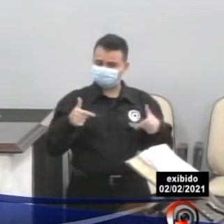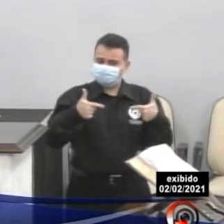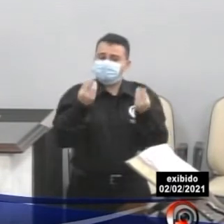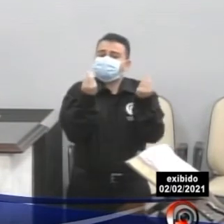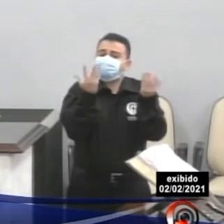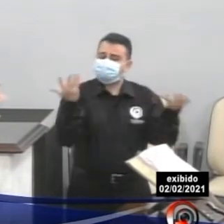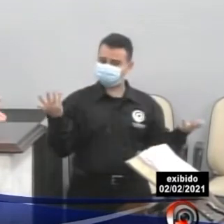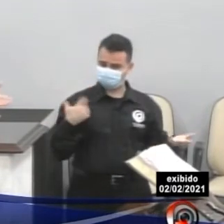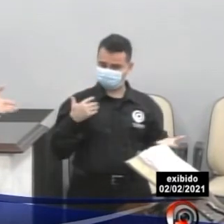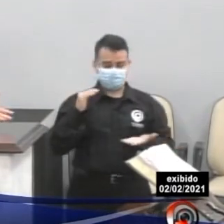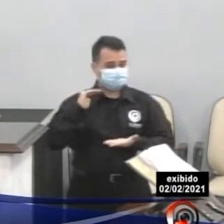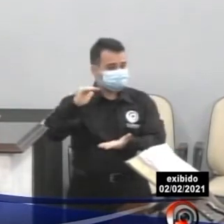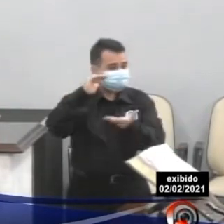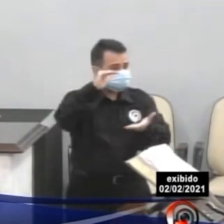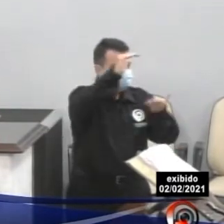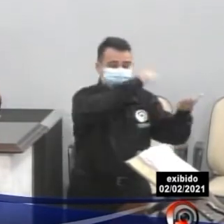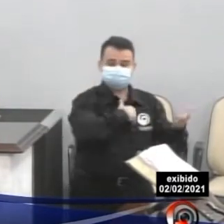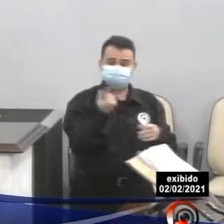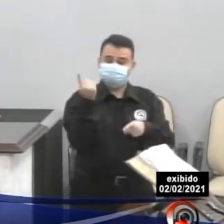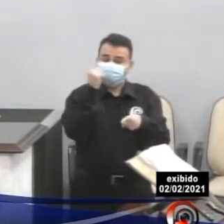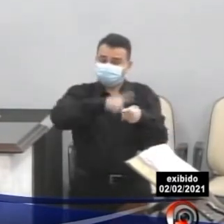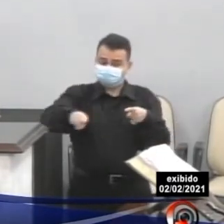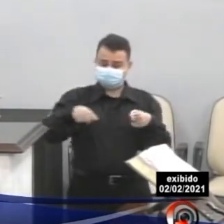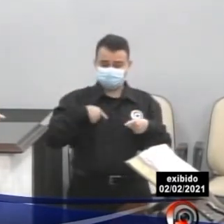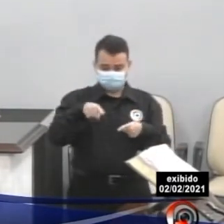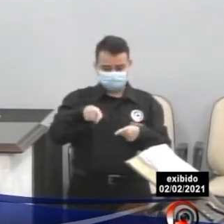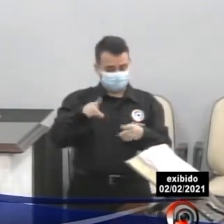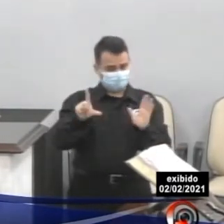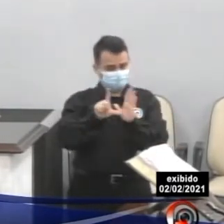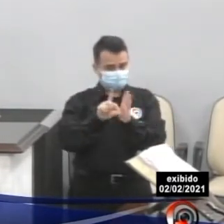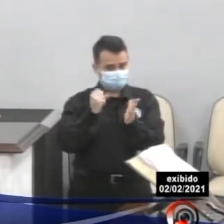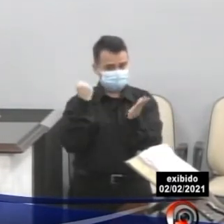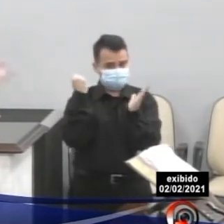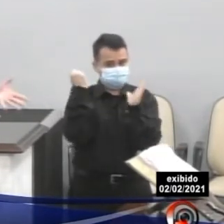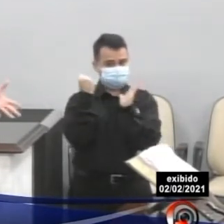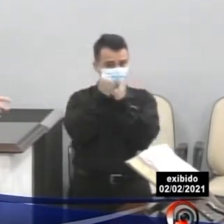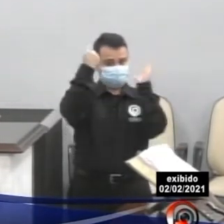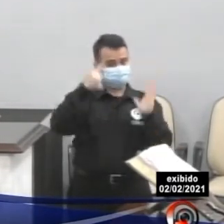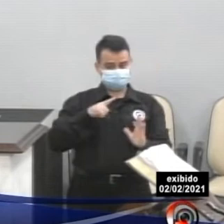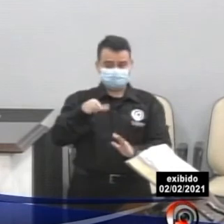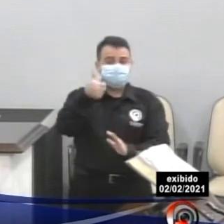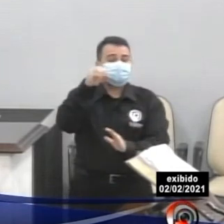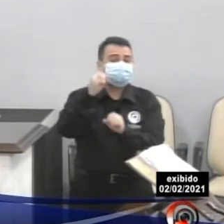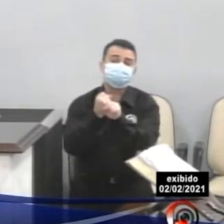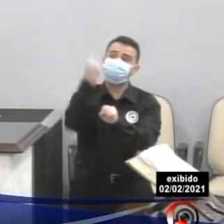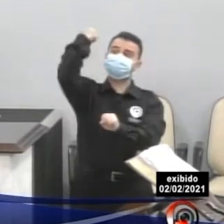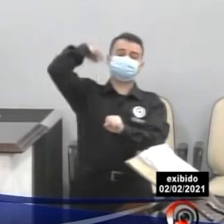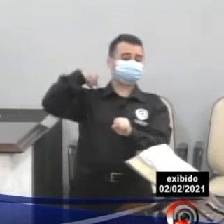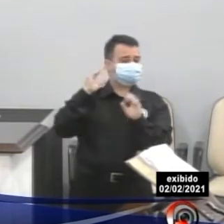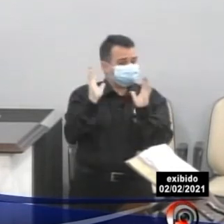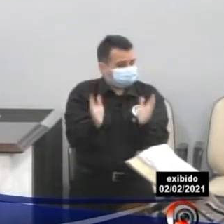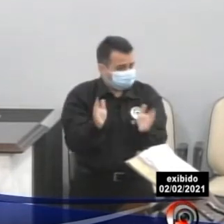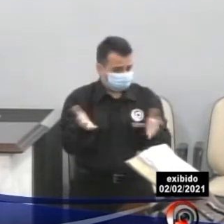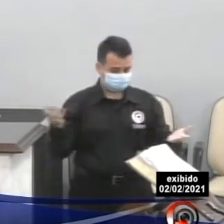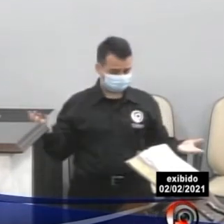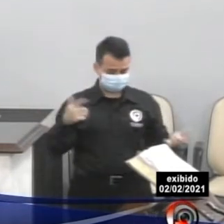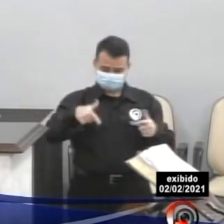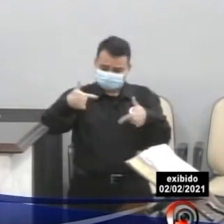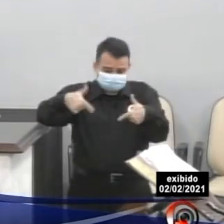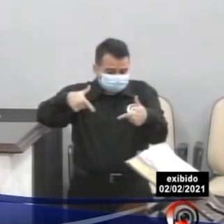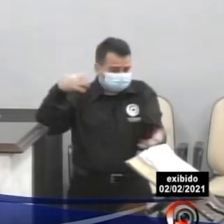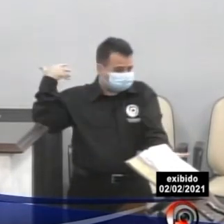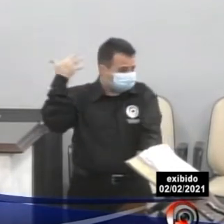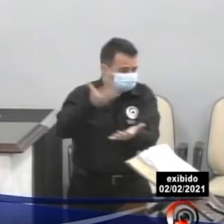restaurante e não pode trabalhar como restaurante se ele legalmente foi lá e tirou aquela documentação há 10 anos atrás e ele funciona dessa